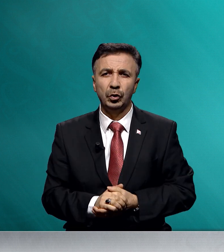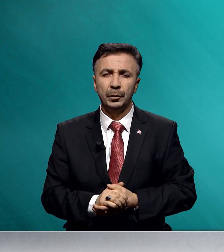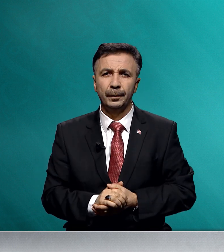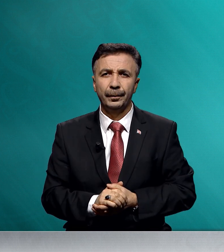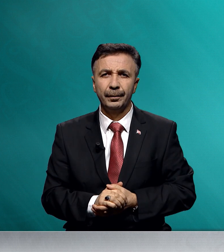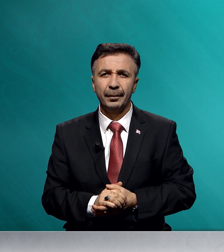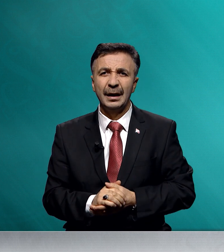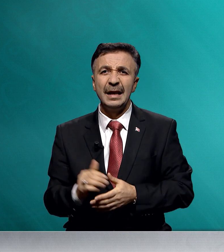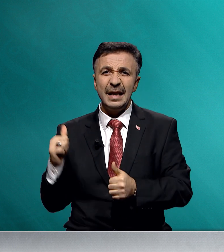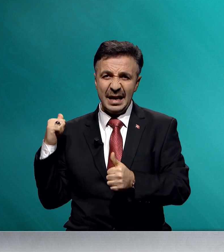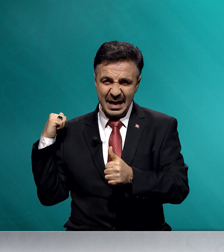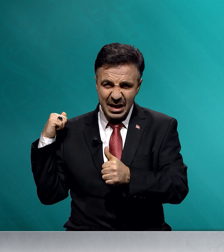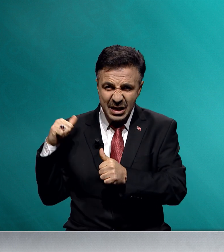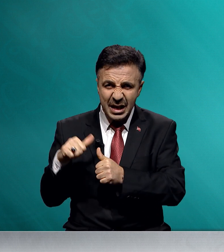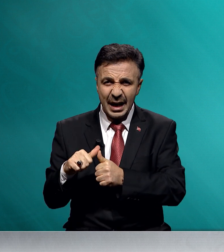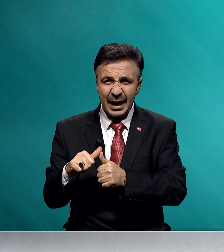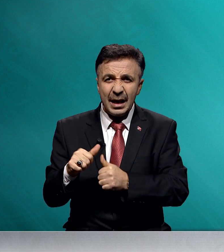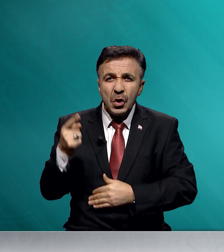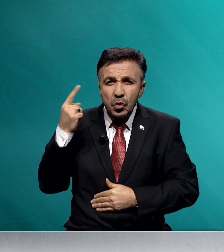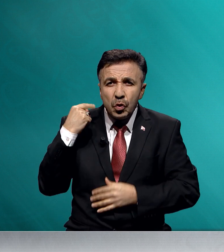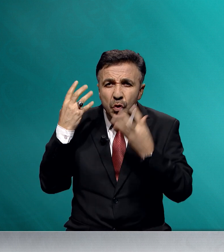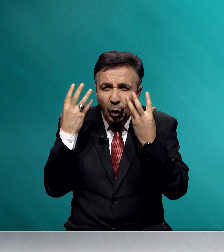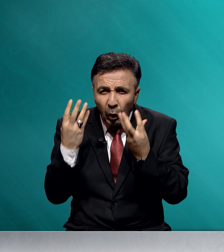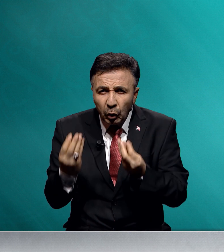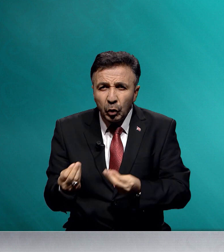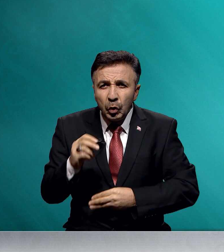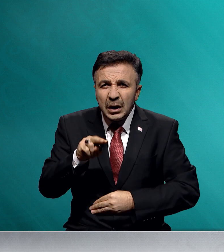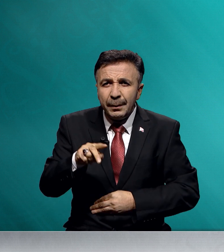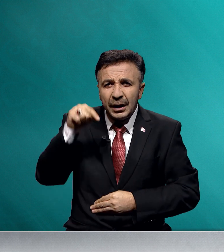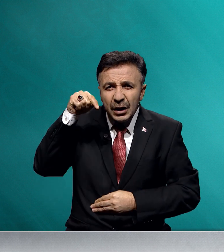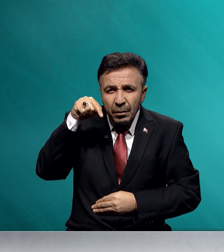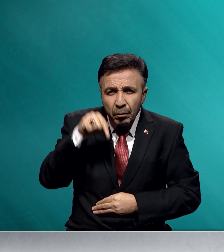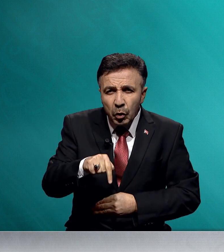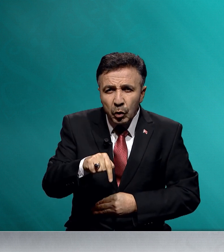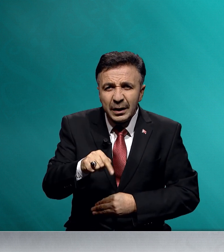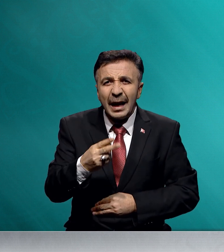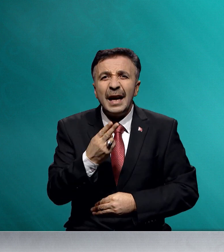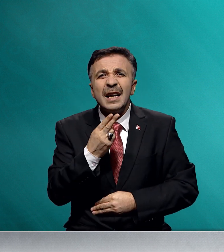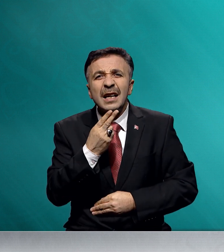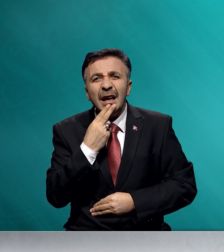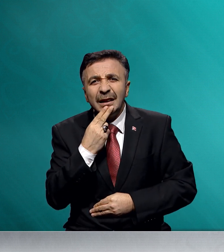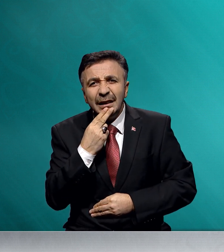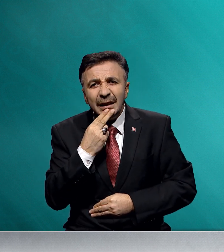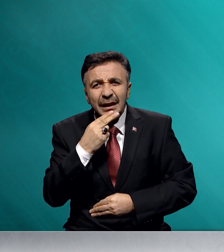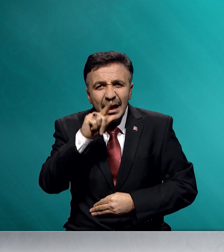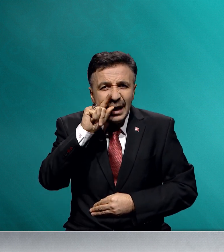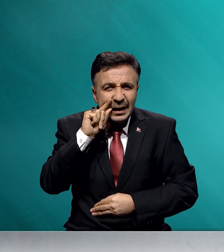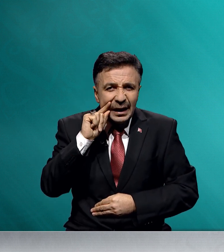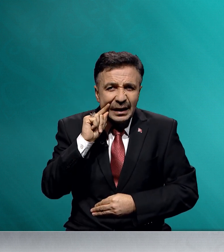Yine dün olduğu gibi bugün de kadını erkeği,